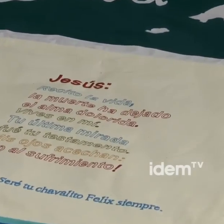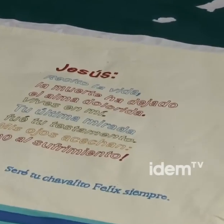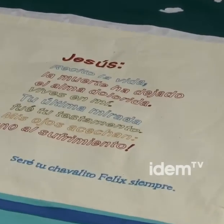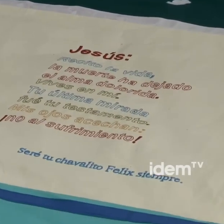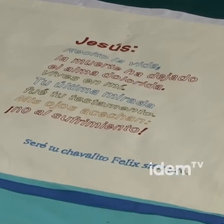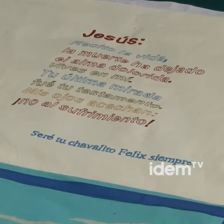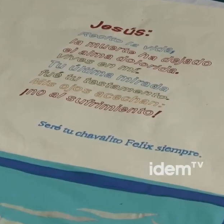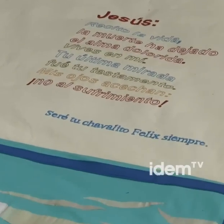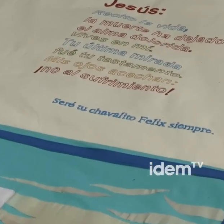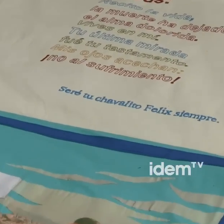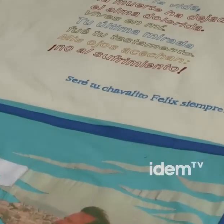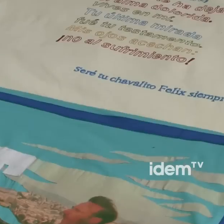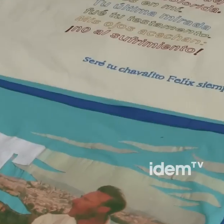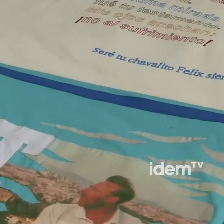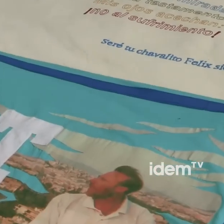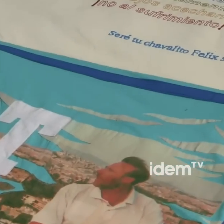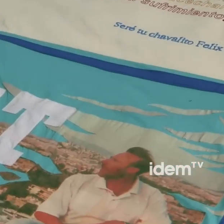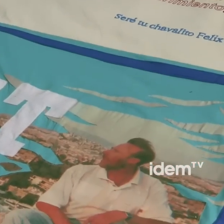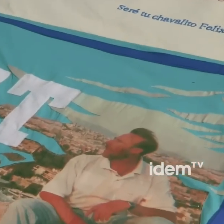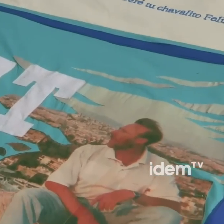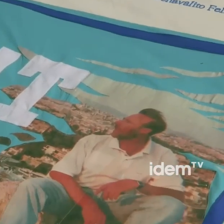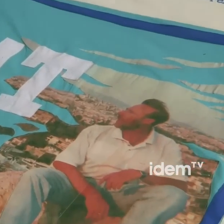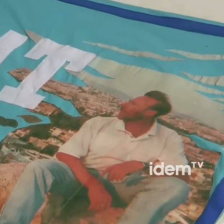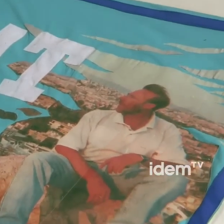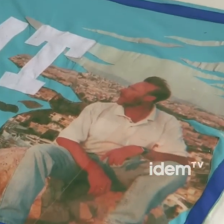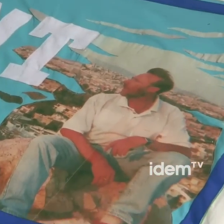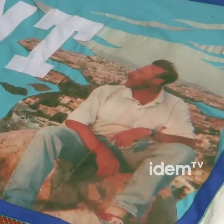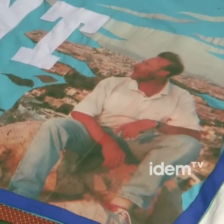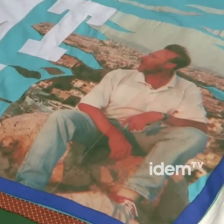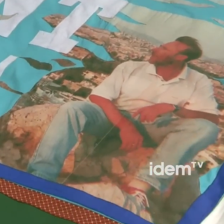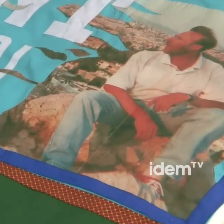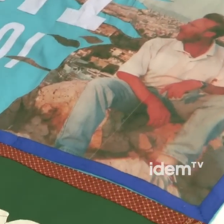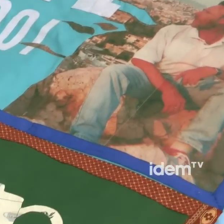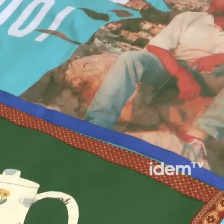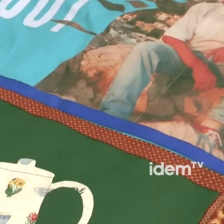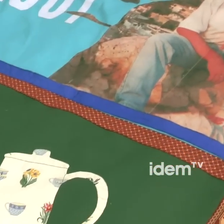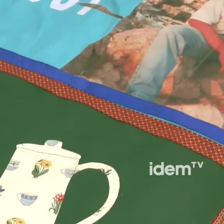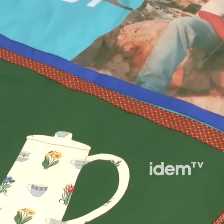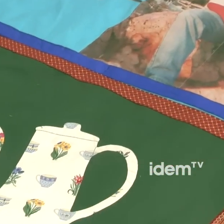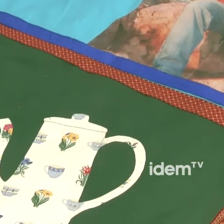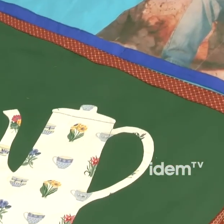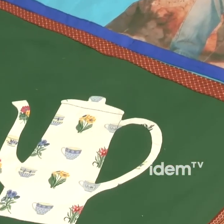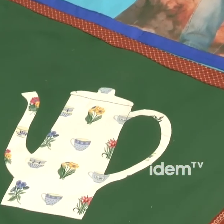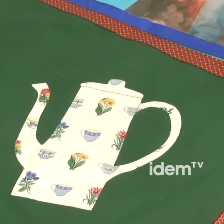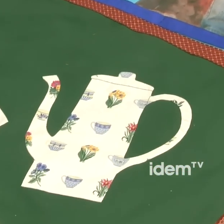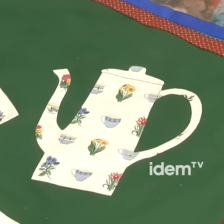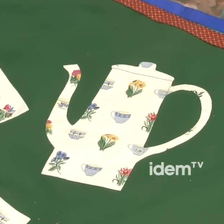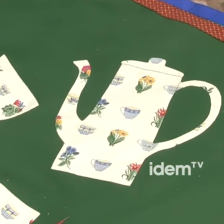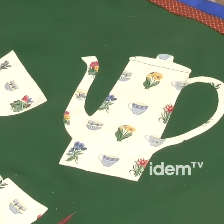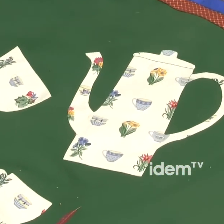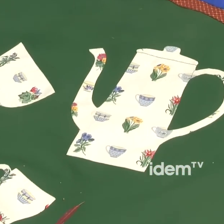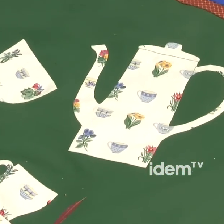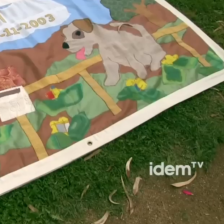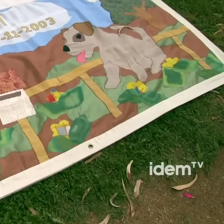tapís confeccionat per les famílies i amistats de les persones mortes a causa de la Sida, per il·lustrar la magnitud i els estralls de l